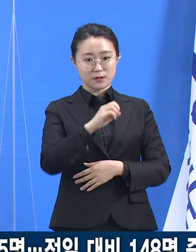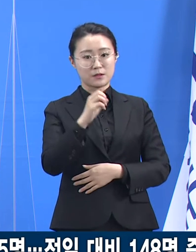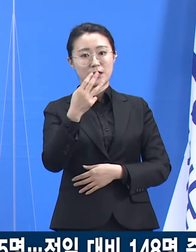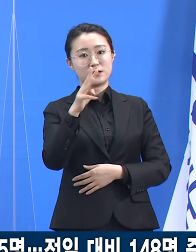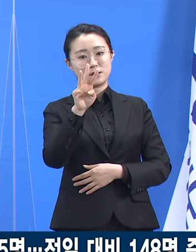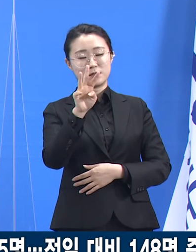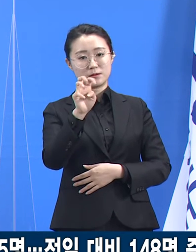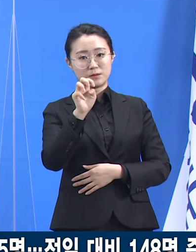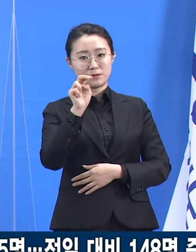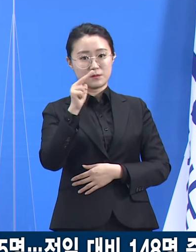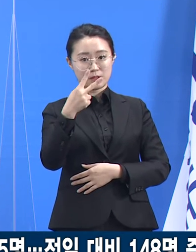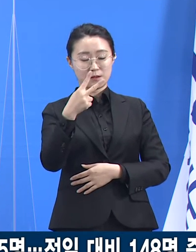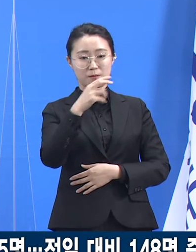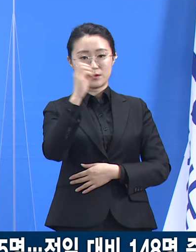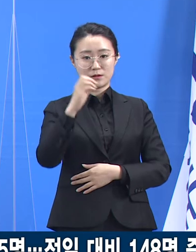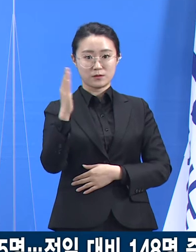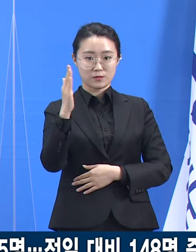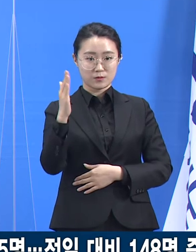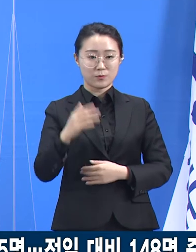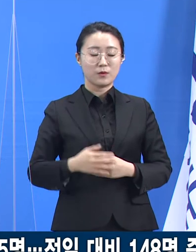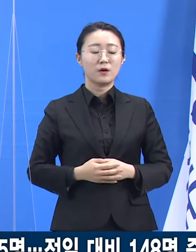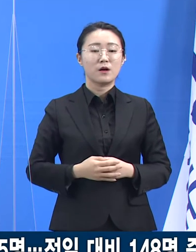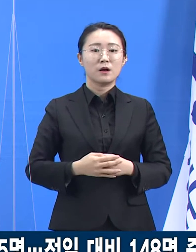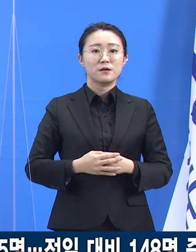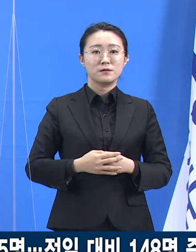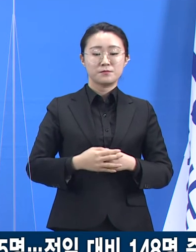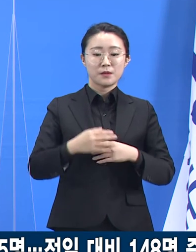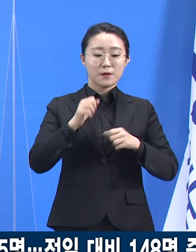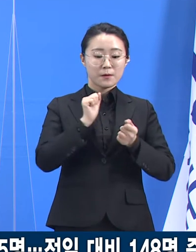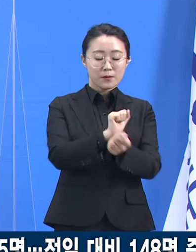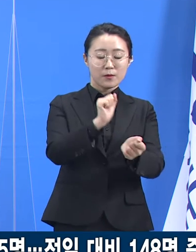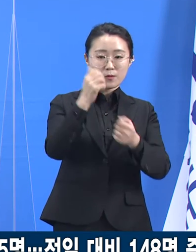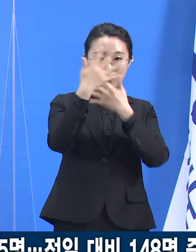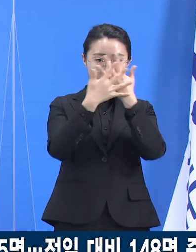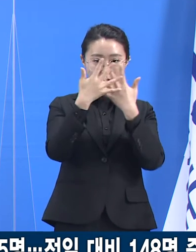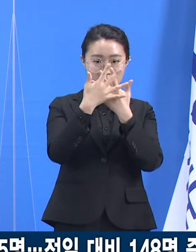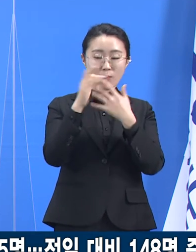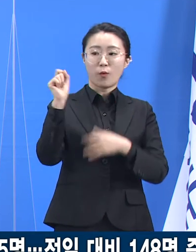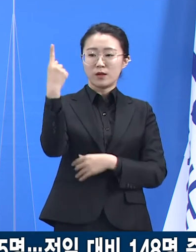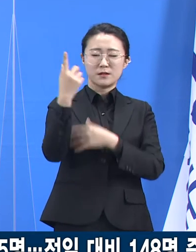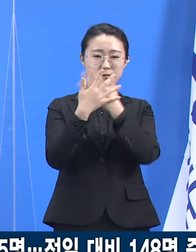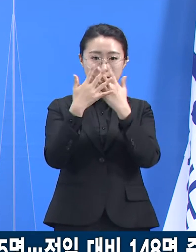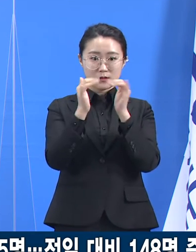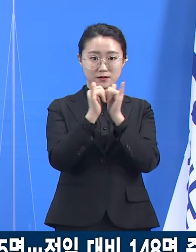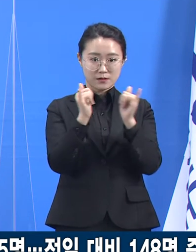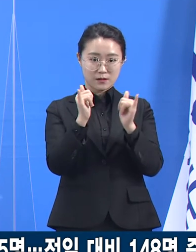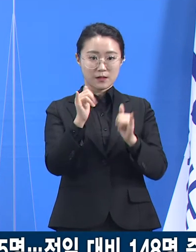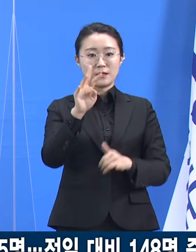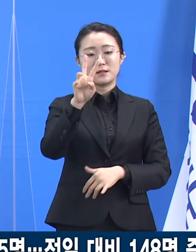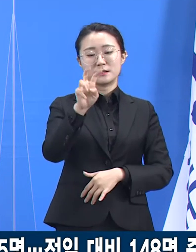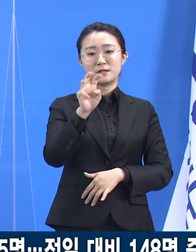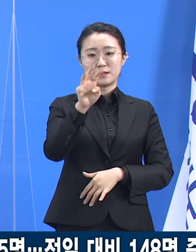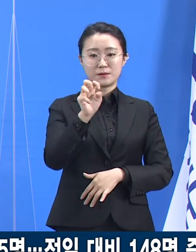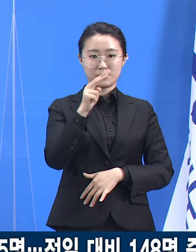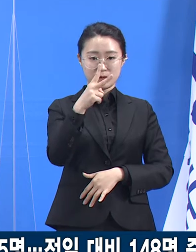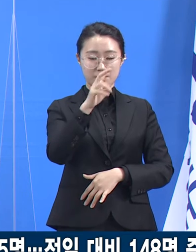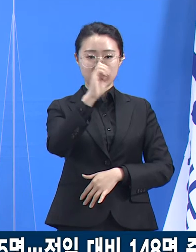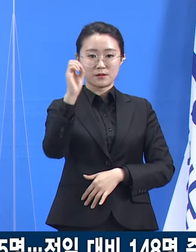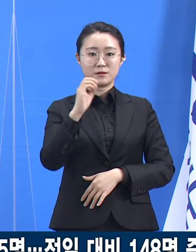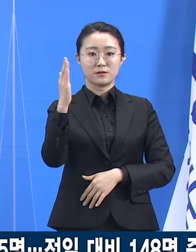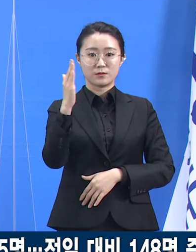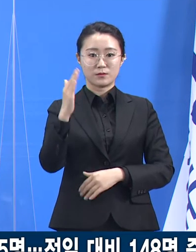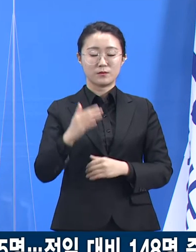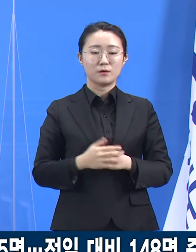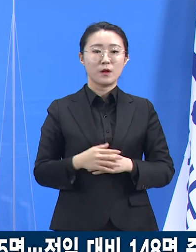확진자는 31.1%인 46명입니다. 외국인 확진자는 19.6%인